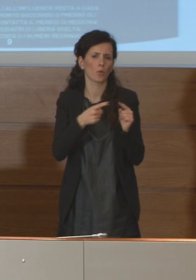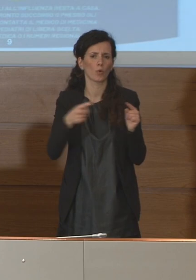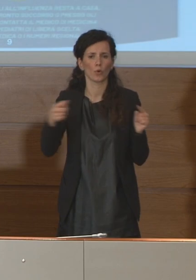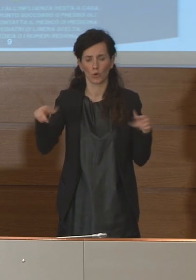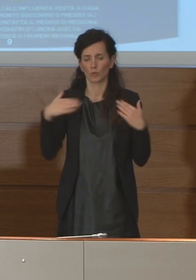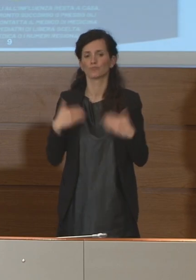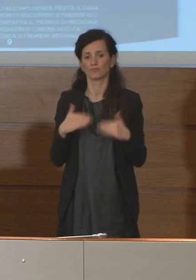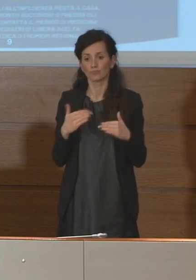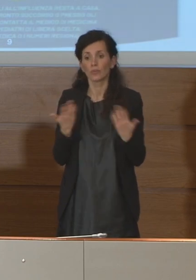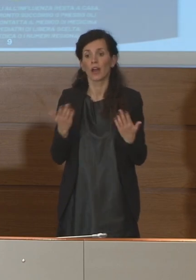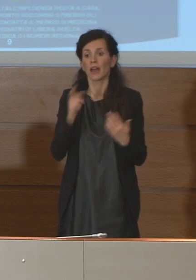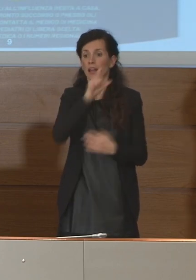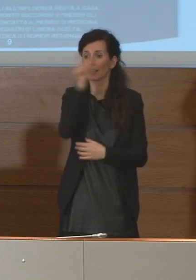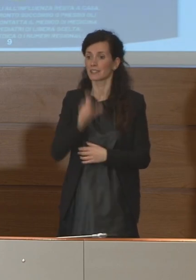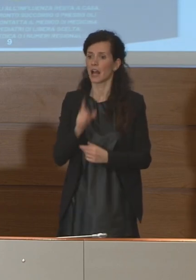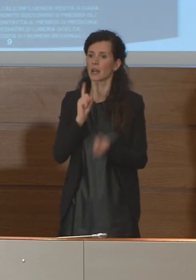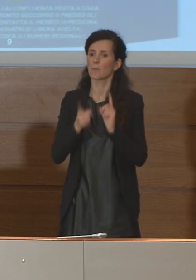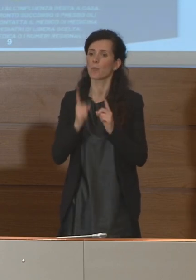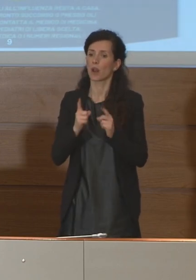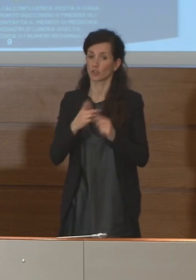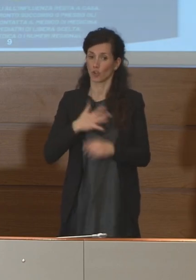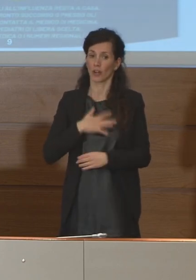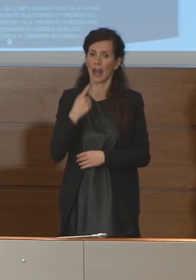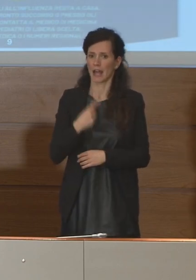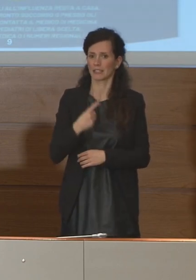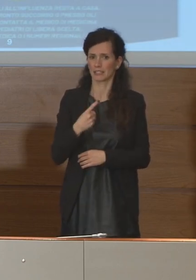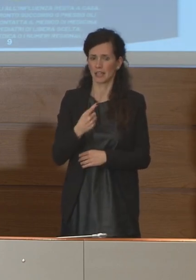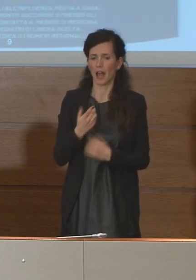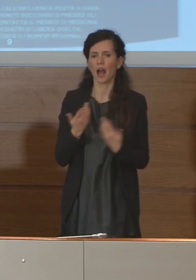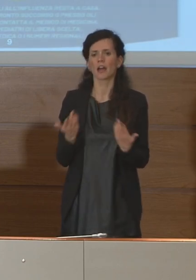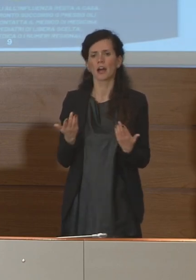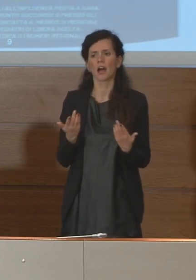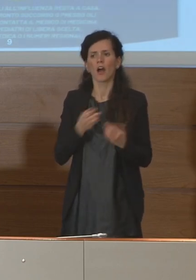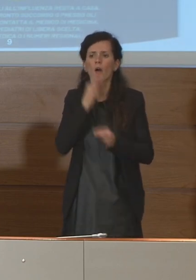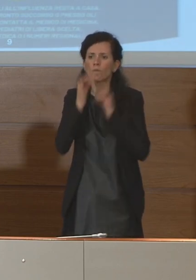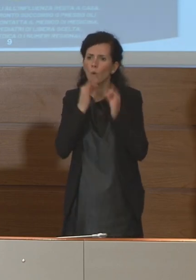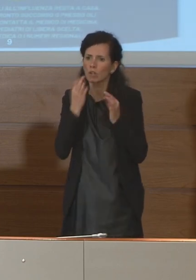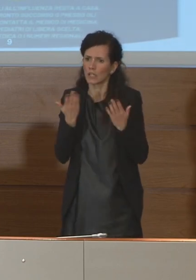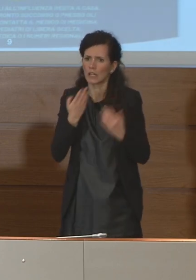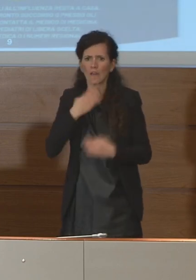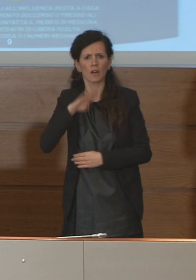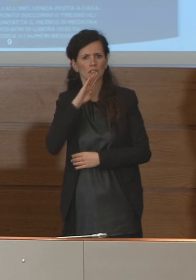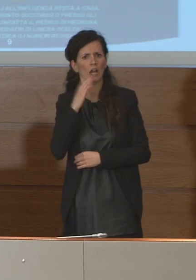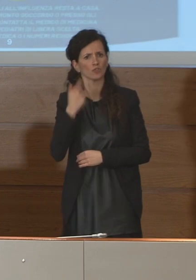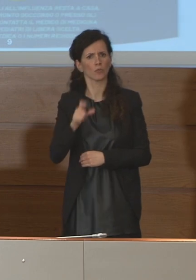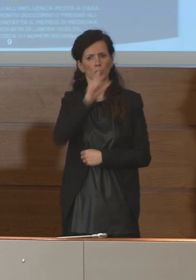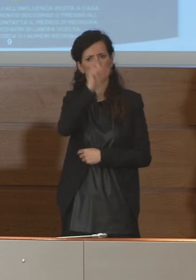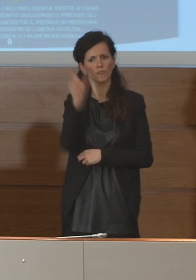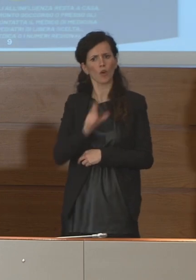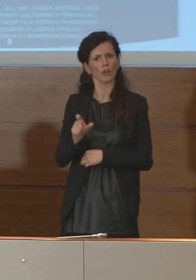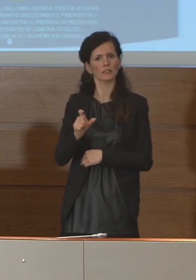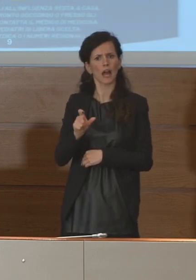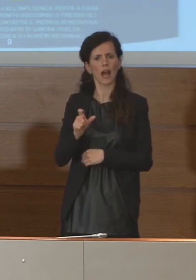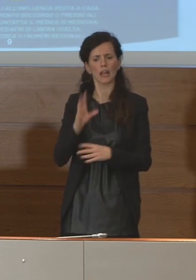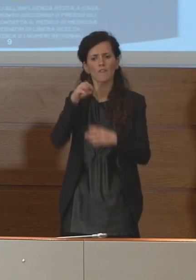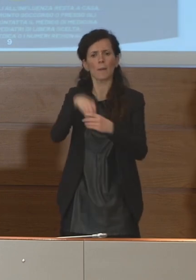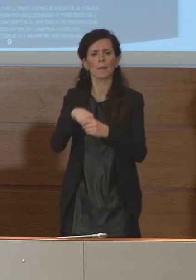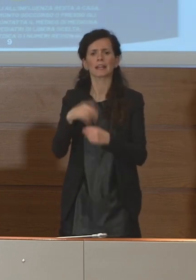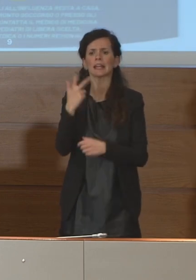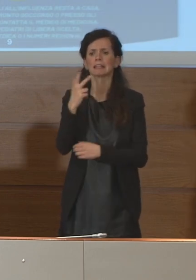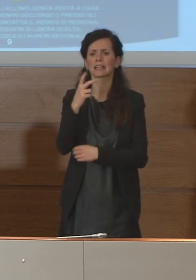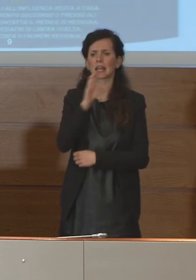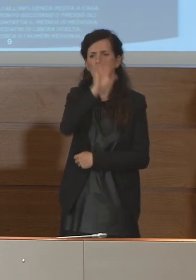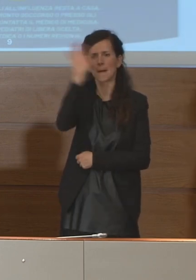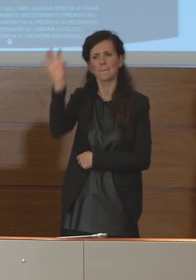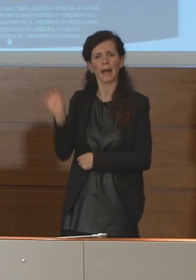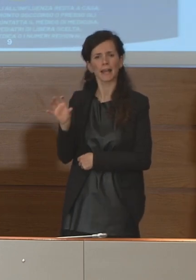anziana, il che da un certo punto di vista è un grande vantaggio, perché siamo il paese, diciamo, che vive tra i paesi al mondo con la vita media più